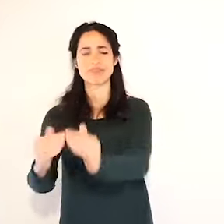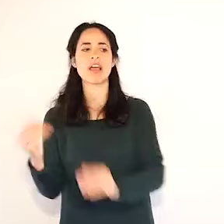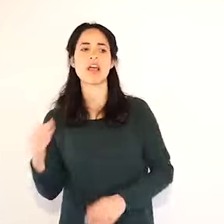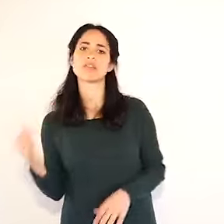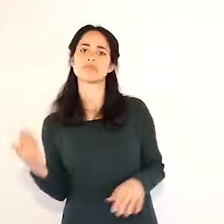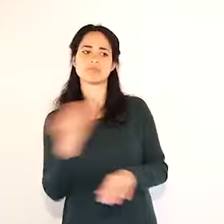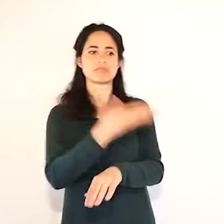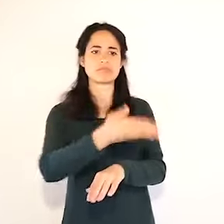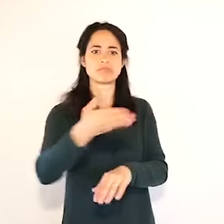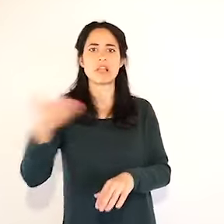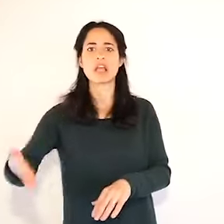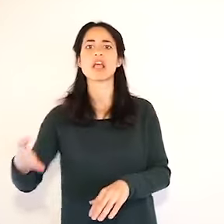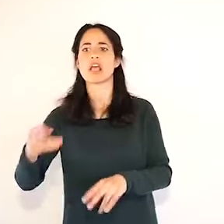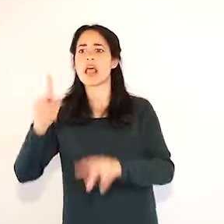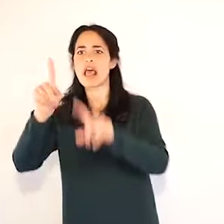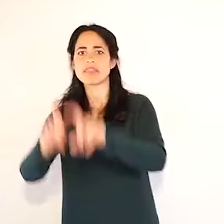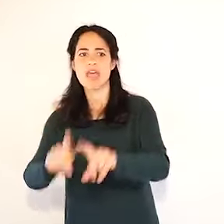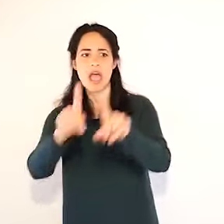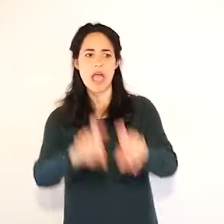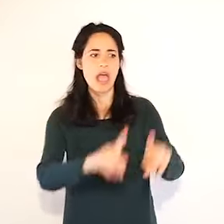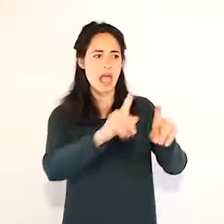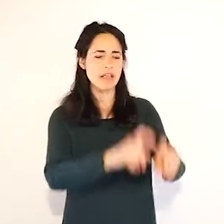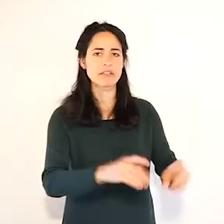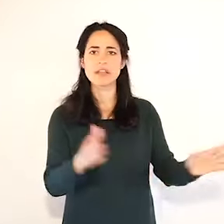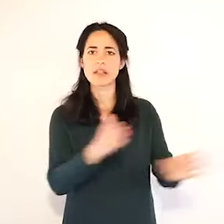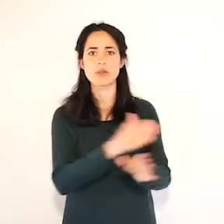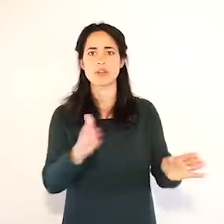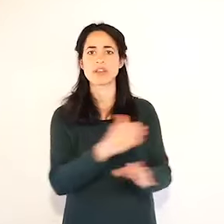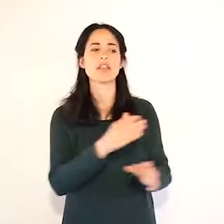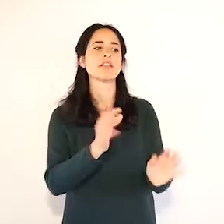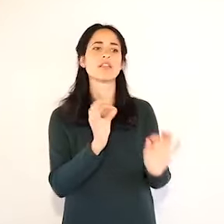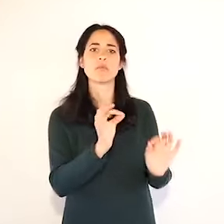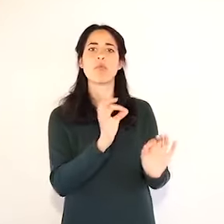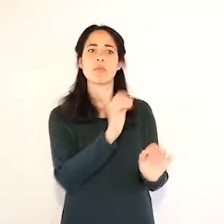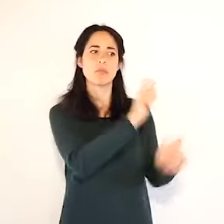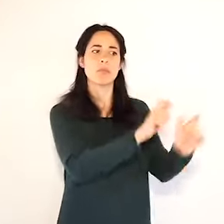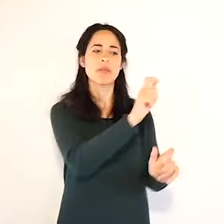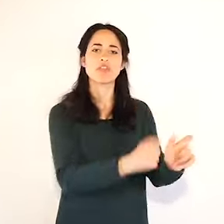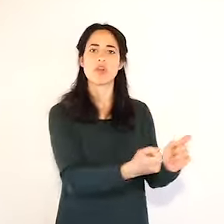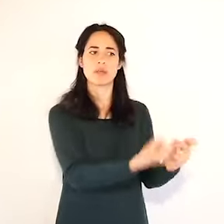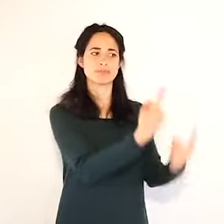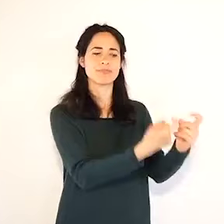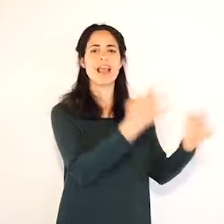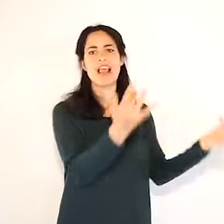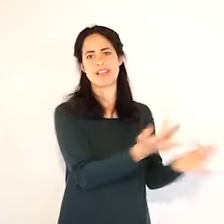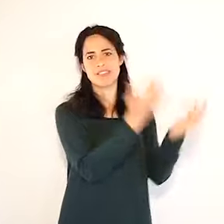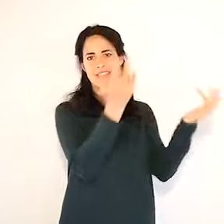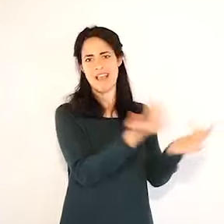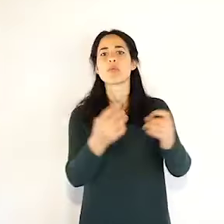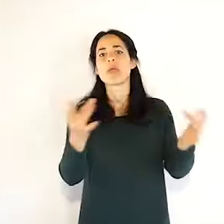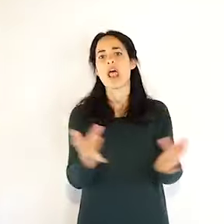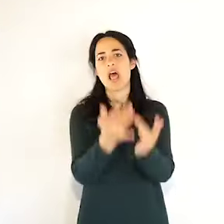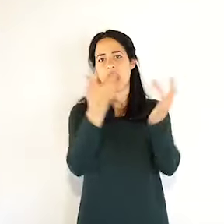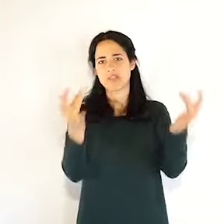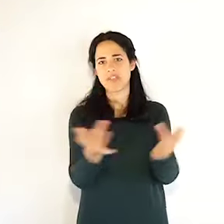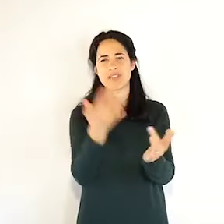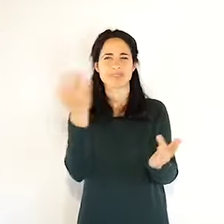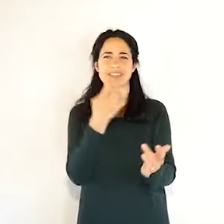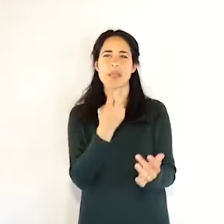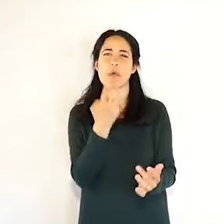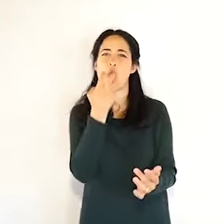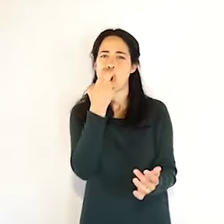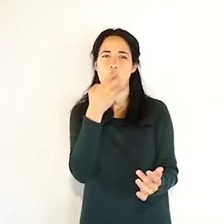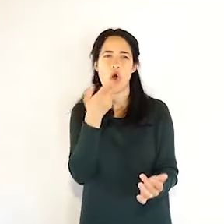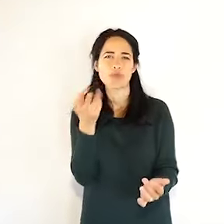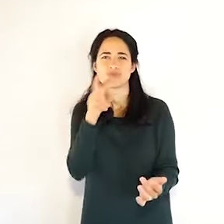la perdita dell'olfatto, del gusto, magari un po' di febbre o mal di gola o